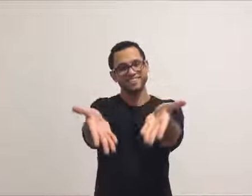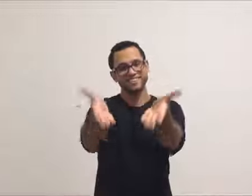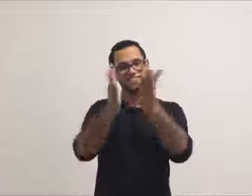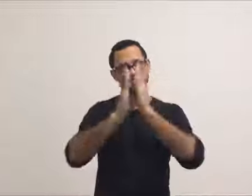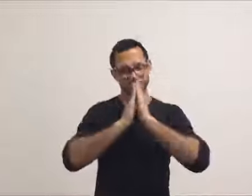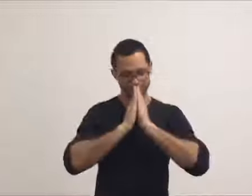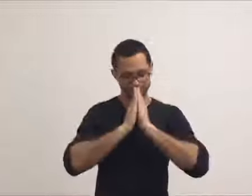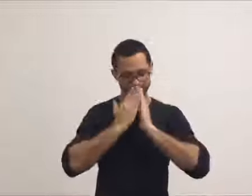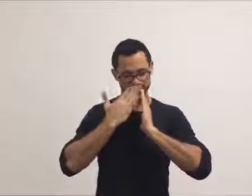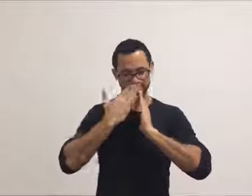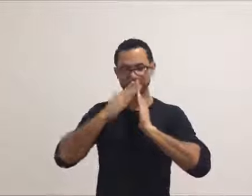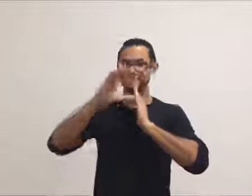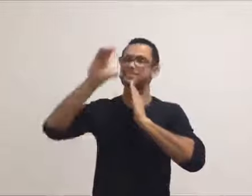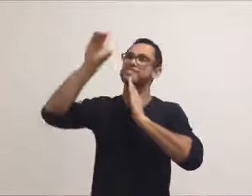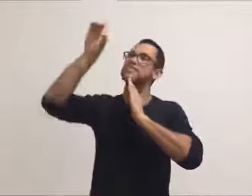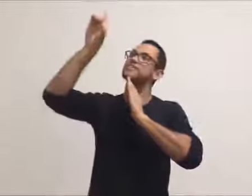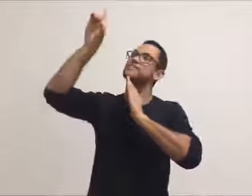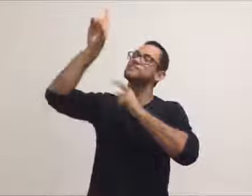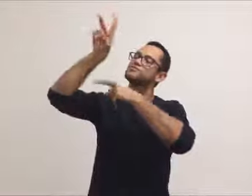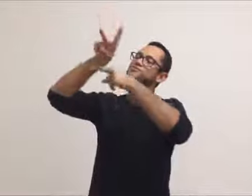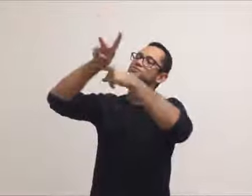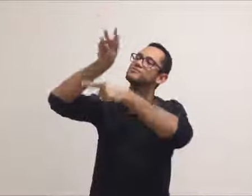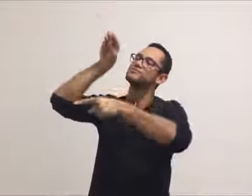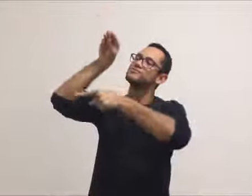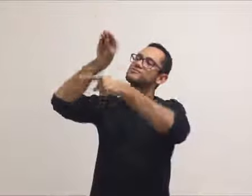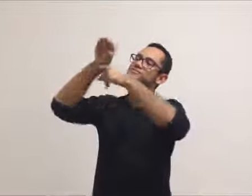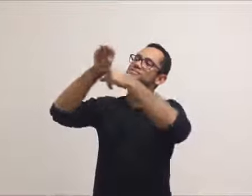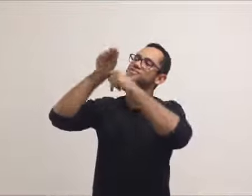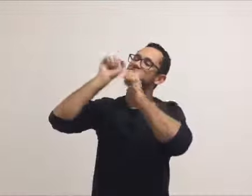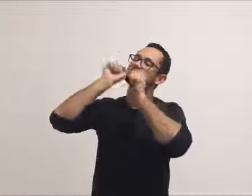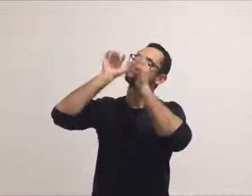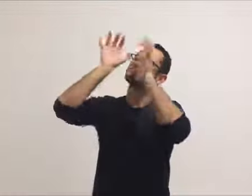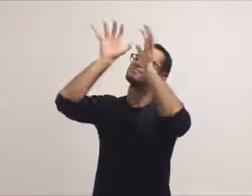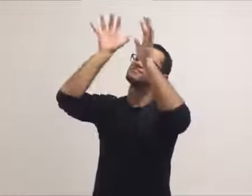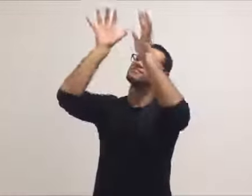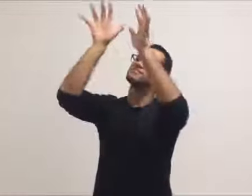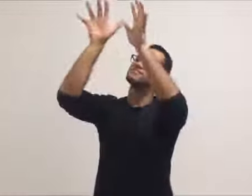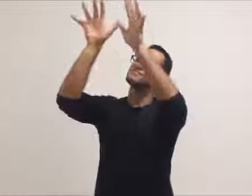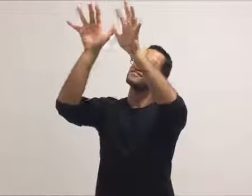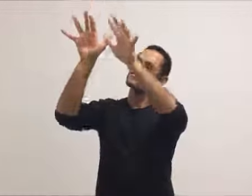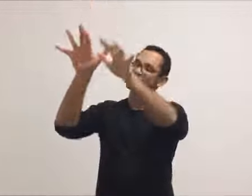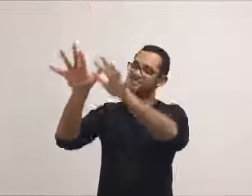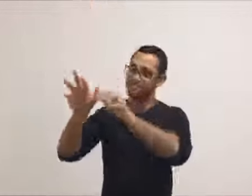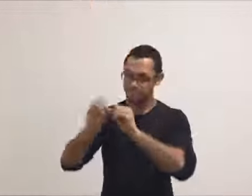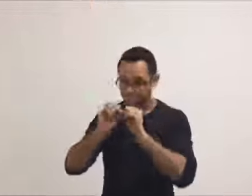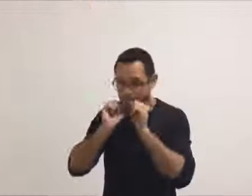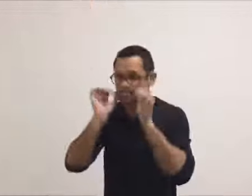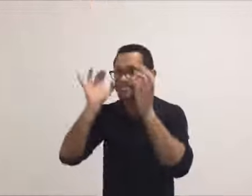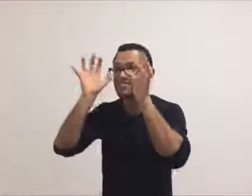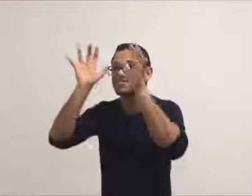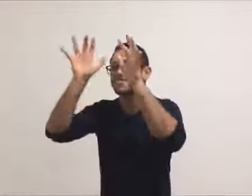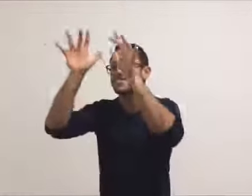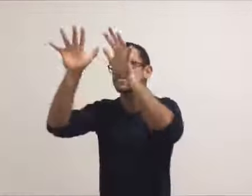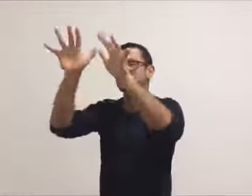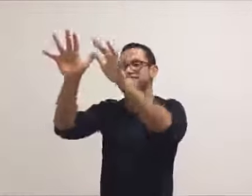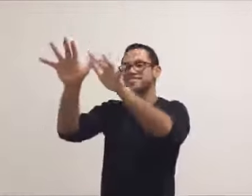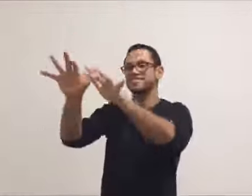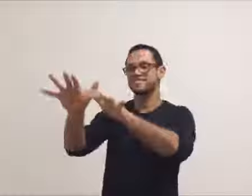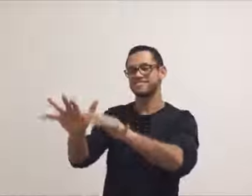Eu rezo e peço pra Deus cuidar Cuidar a sua vida abençoa Vou correr